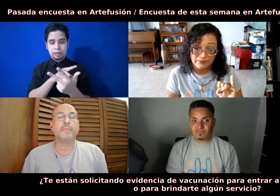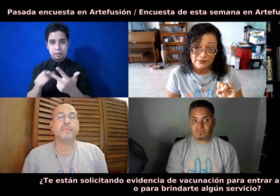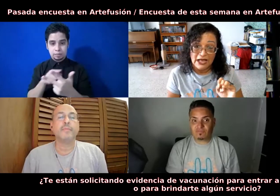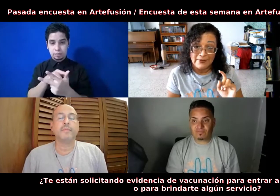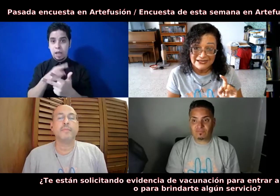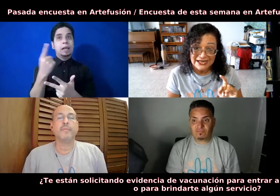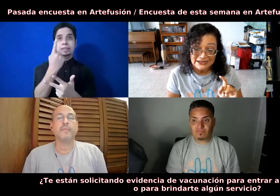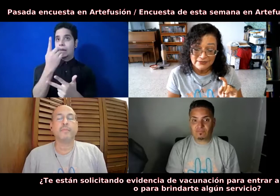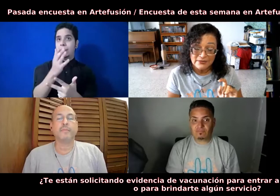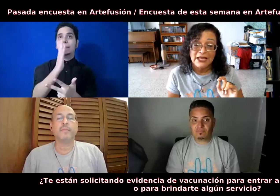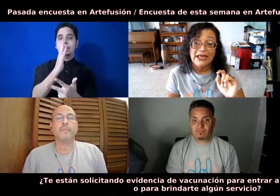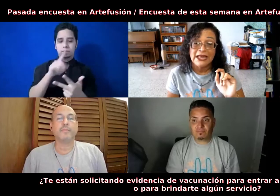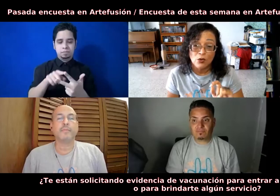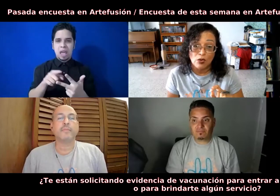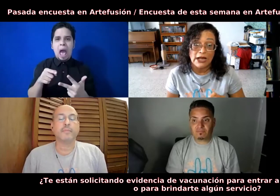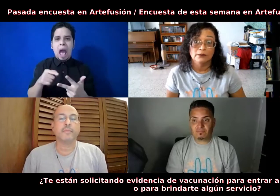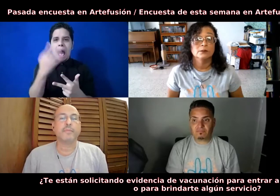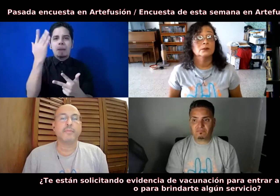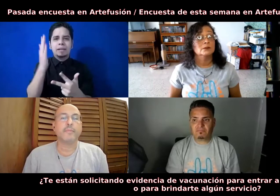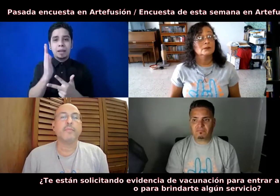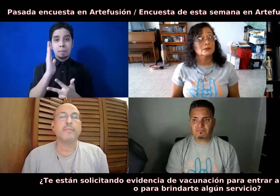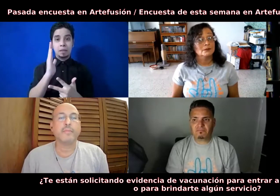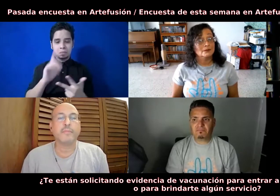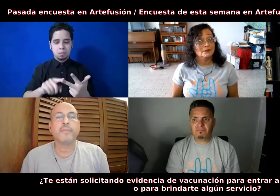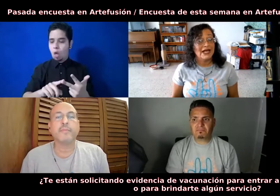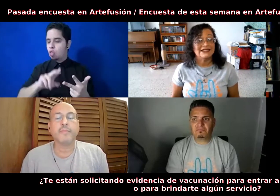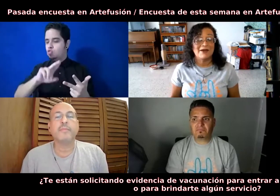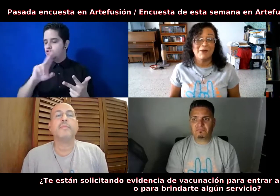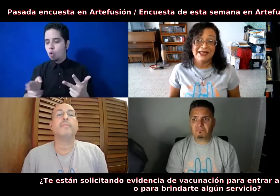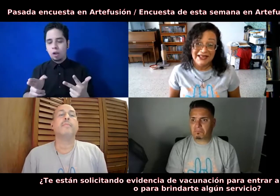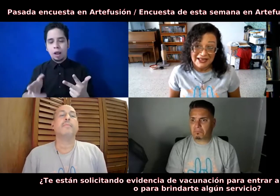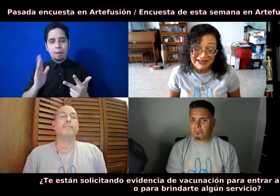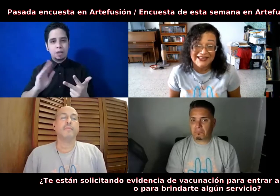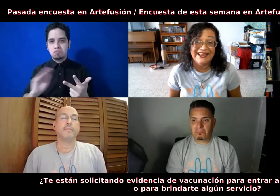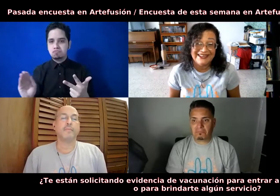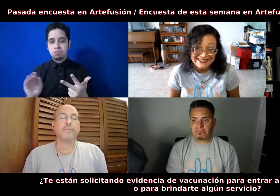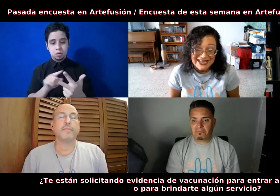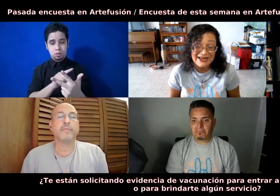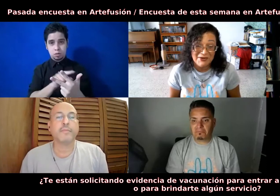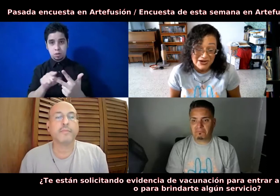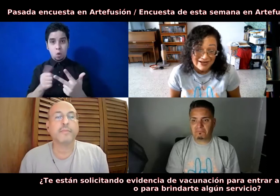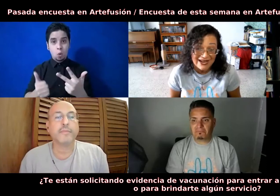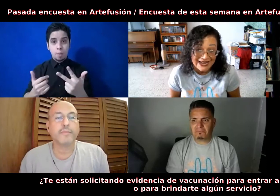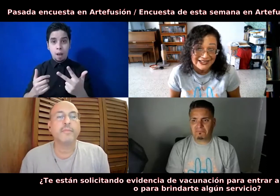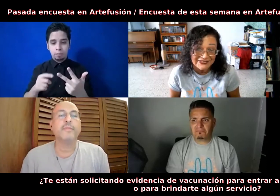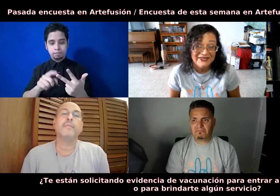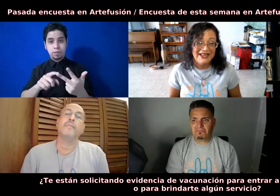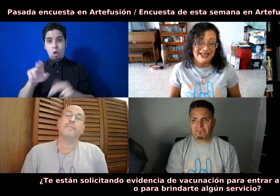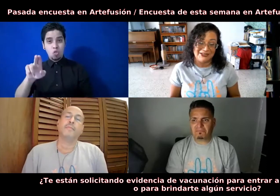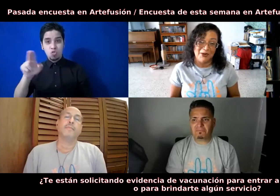a veces y nunca. Y él nunca va ganando, Adriana. Él nunca va ganando, y eso